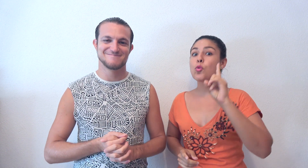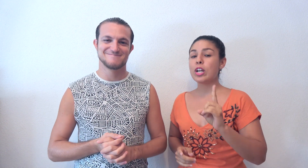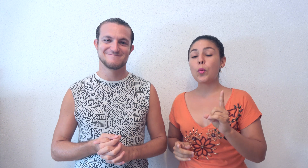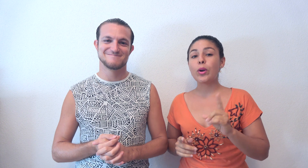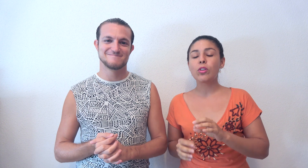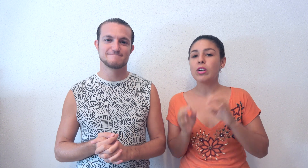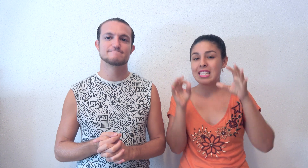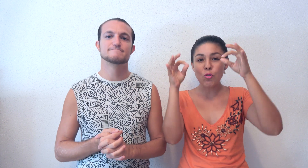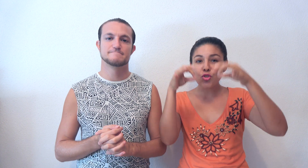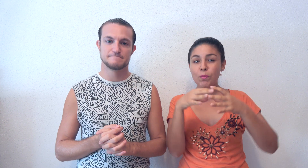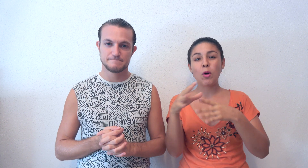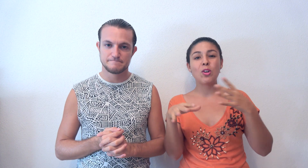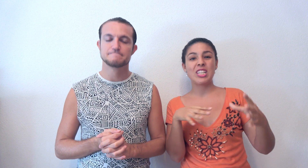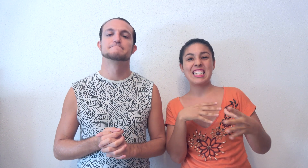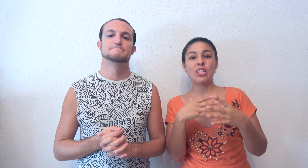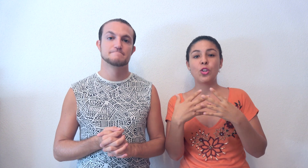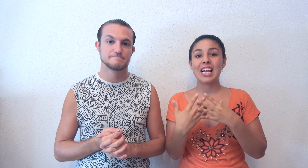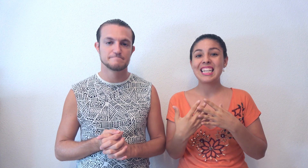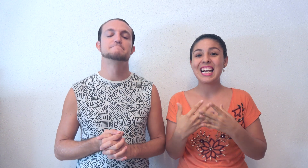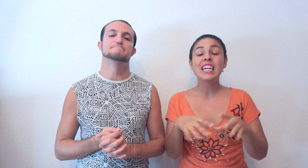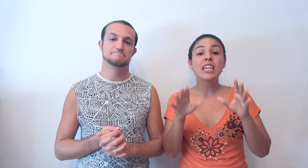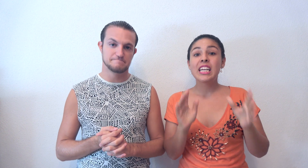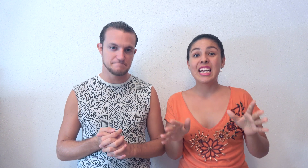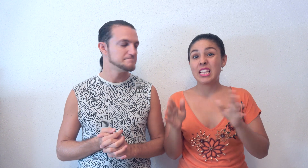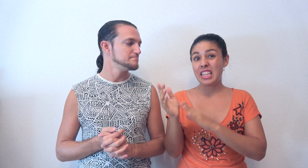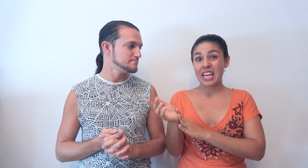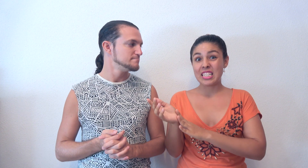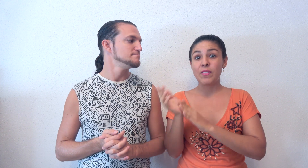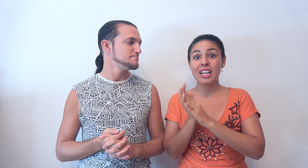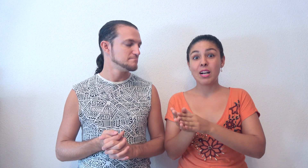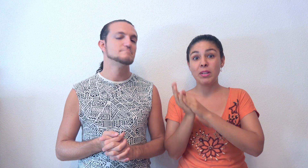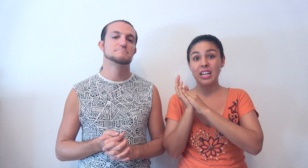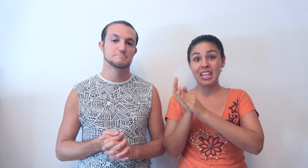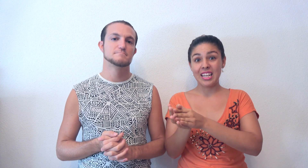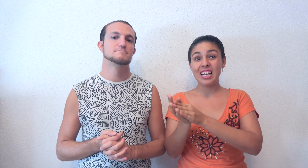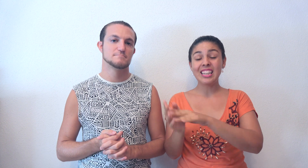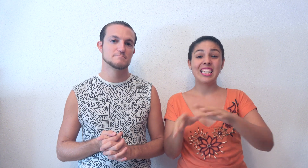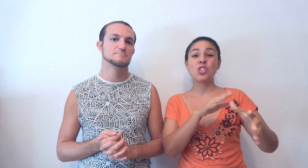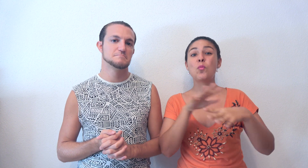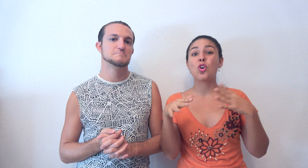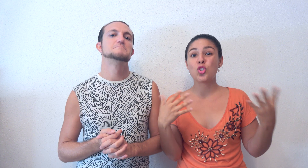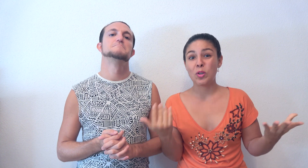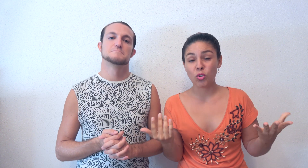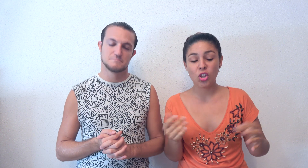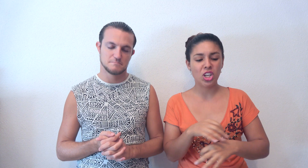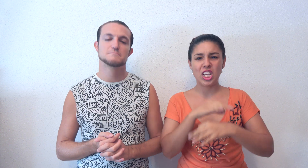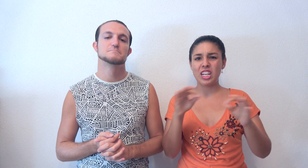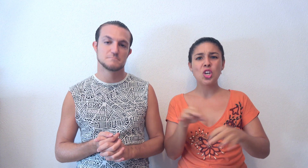un aeropuerto, está justo más o menos en el centro de la isla y desde Aresipe, que es la capital de la isla, tenéis como unos 8 minutos. decir, que llegaréis